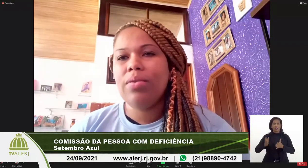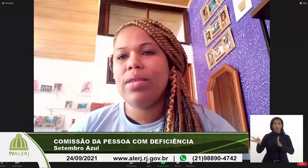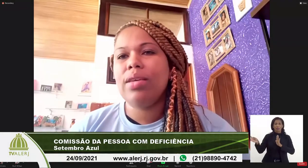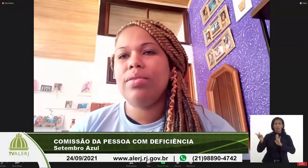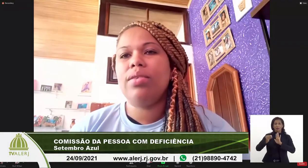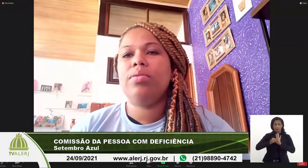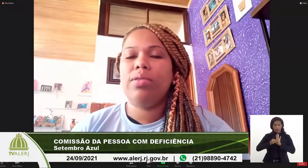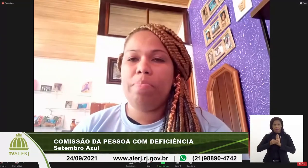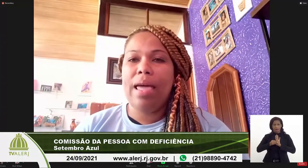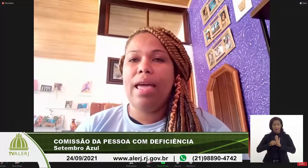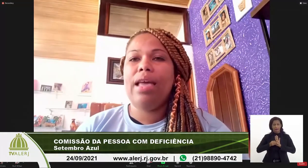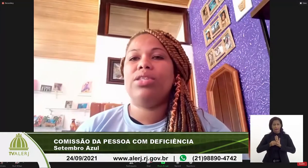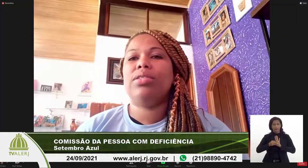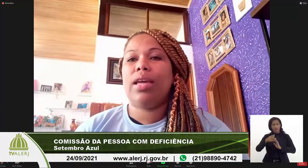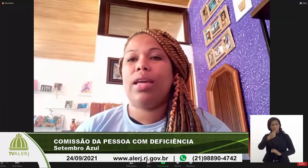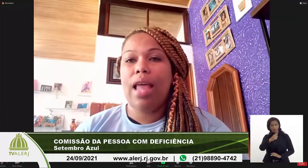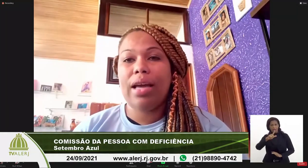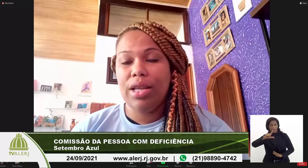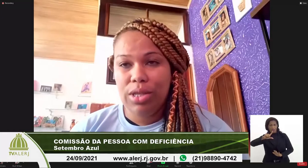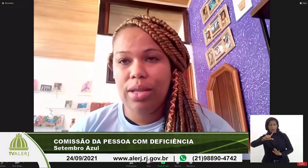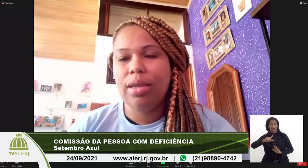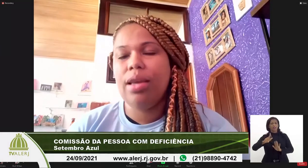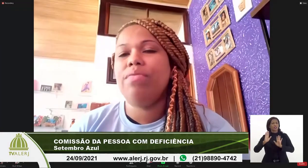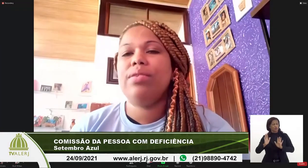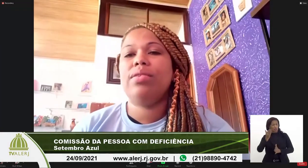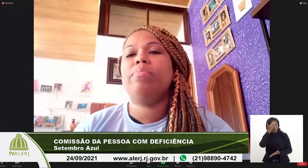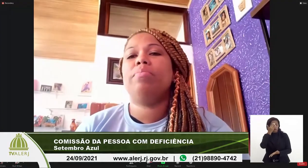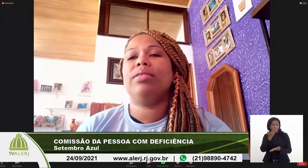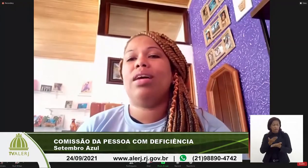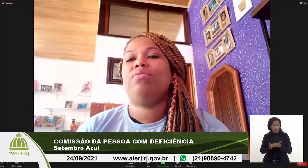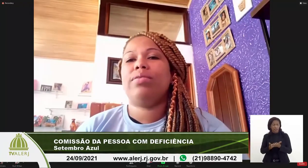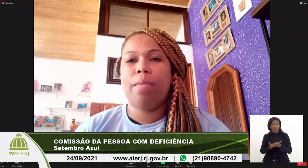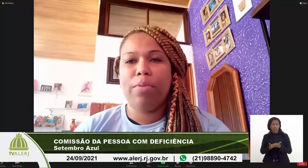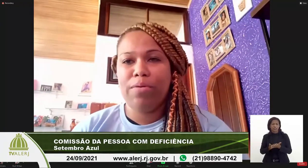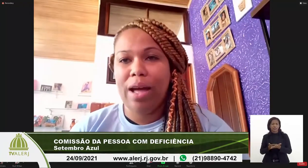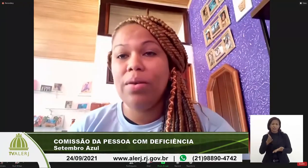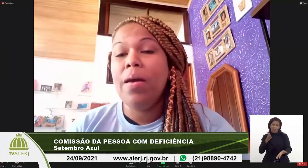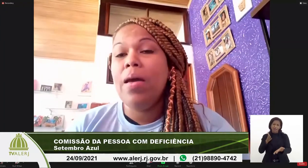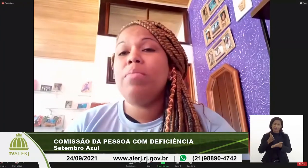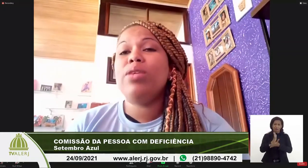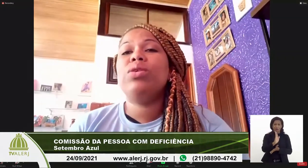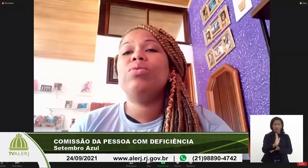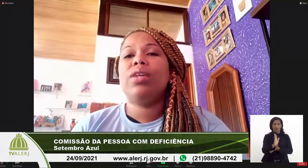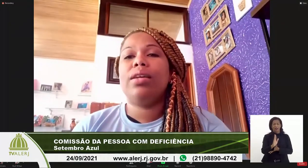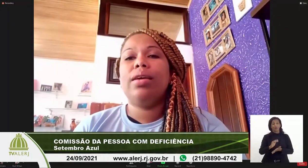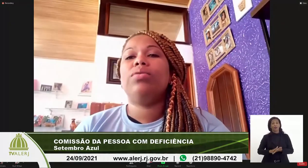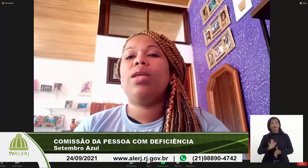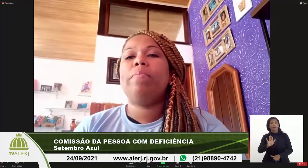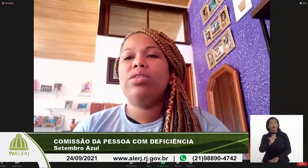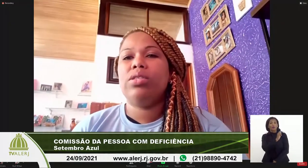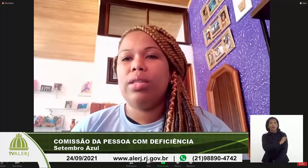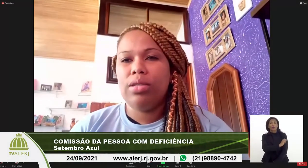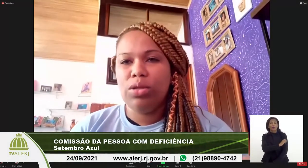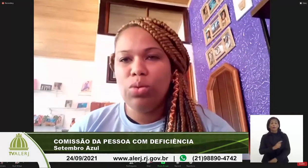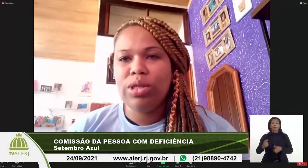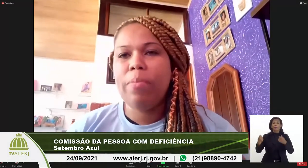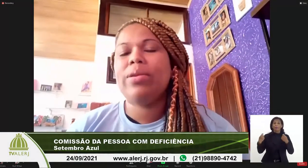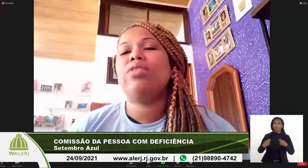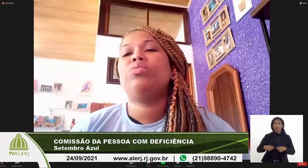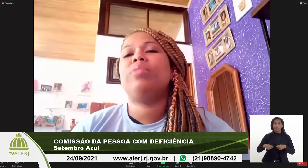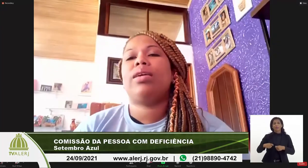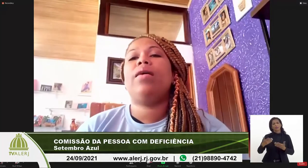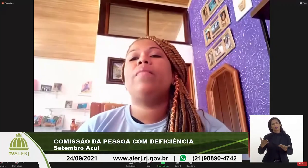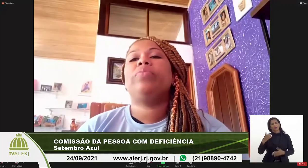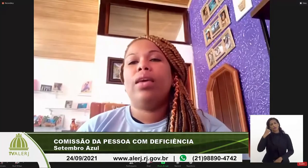implementado esse PL, a gente acredita que ele vai ser implementado, vai ser aprovado, mas o Rio de Janeiro depende dos